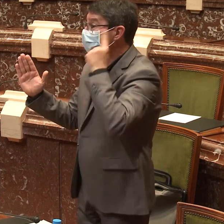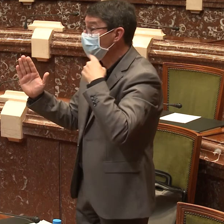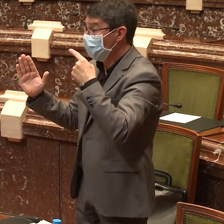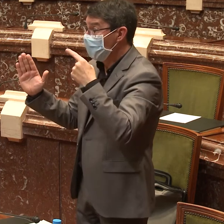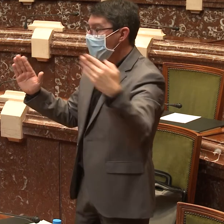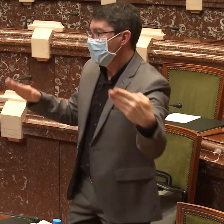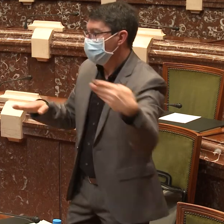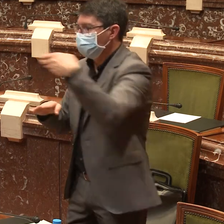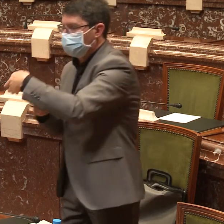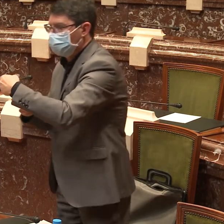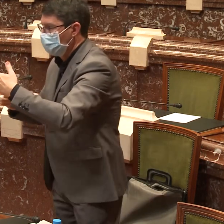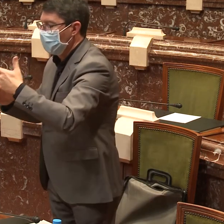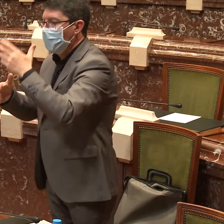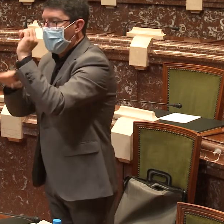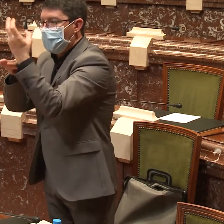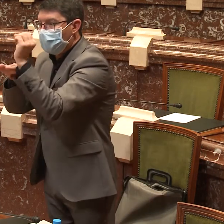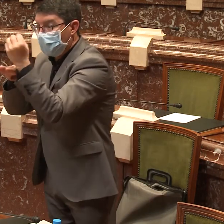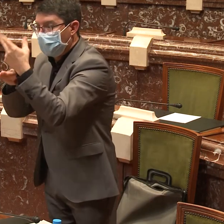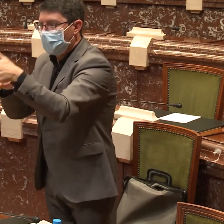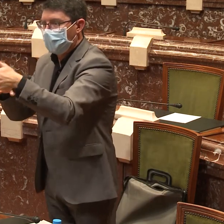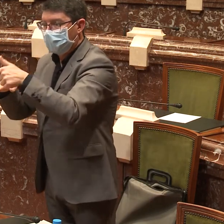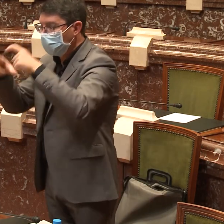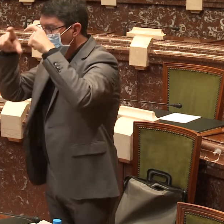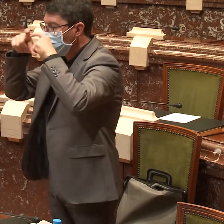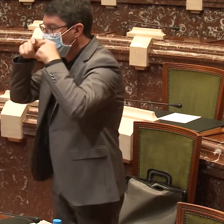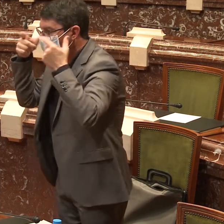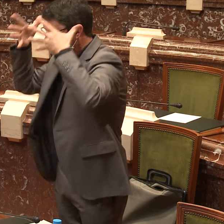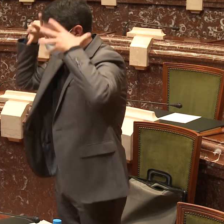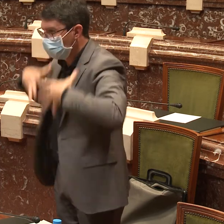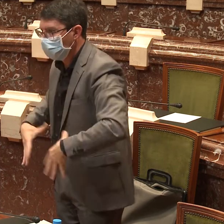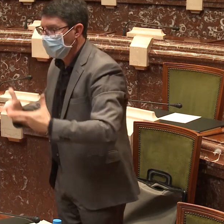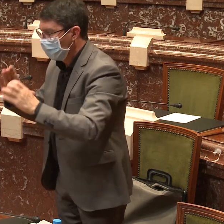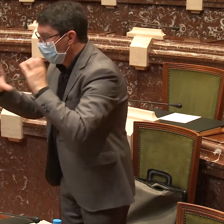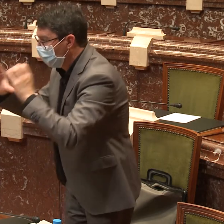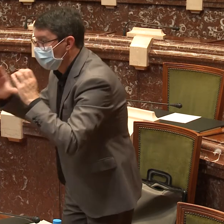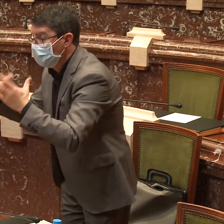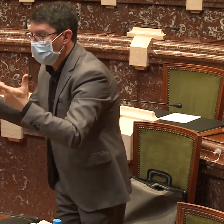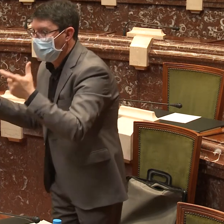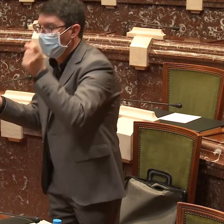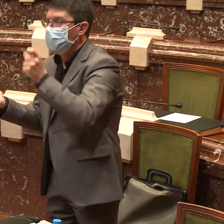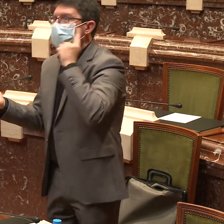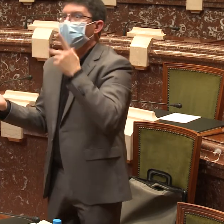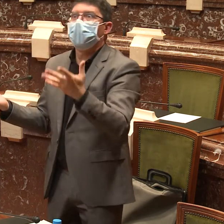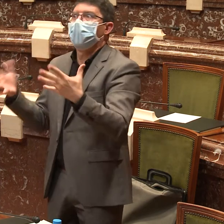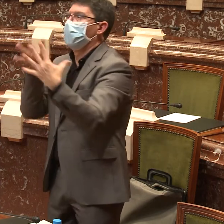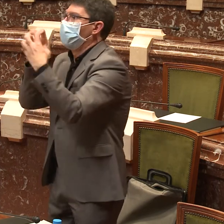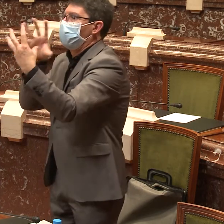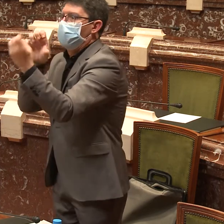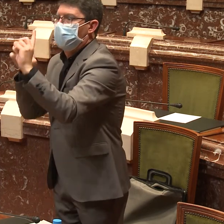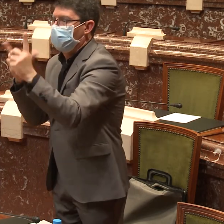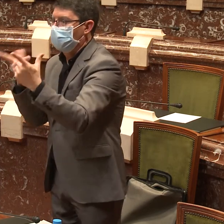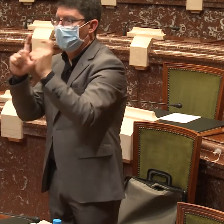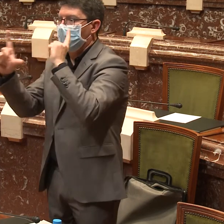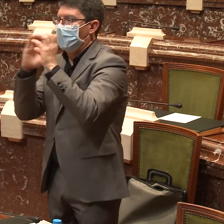Desde marzo hasta aquí hay personas sordas que han necesitado una ambulancia y se han encontrado que la persona que las ha